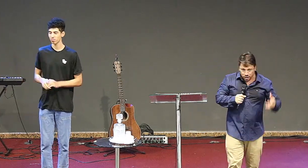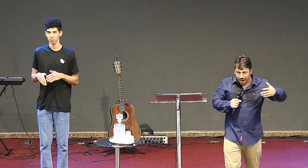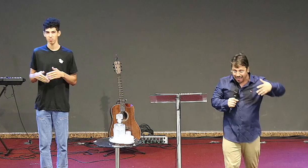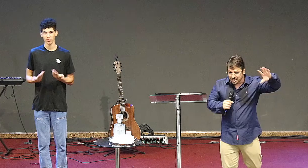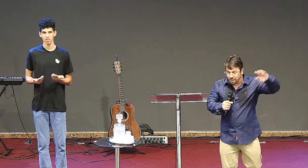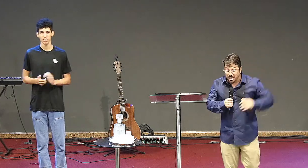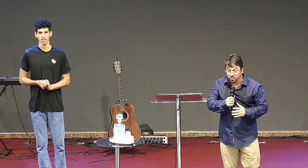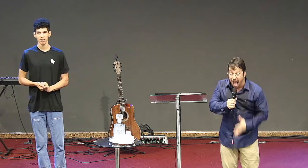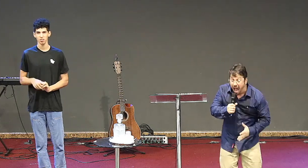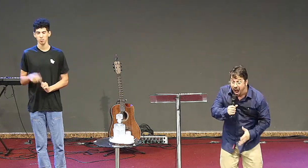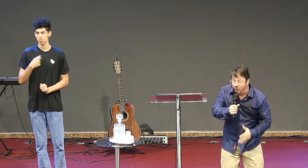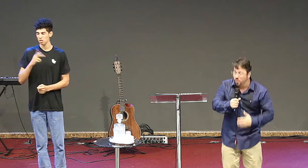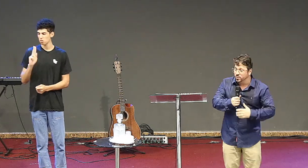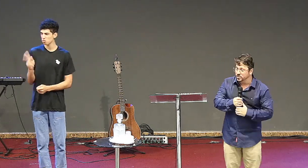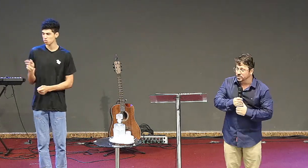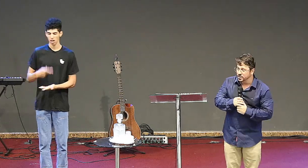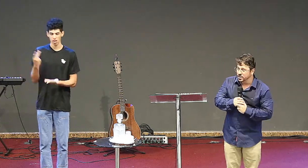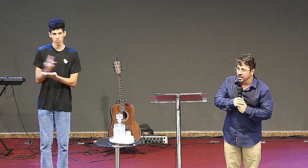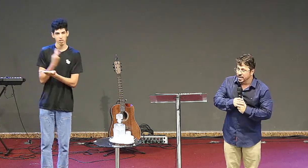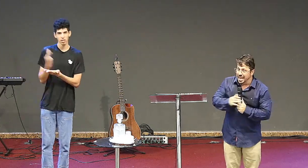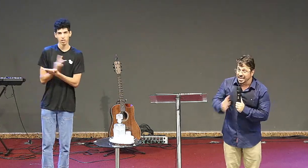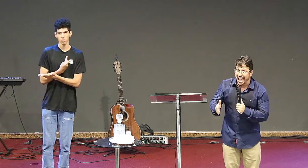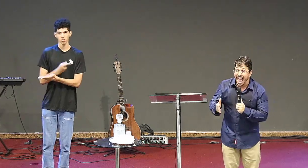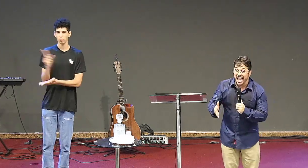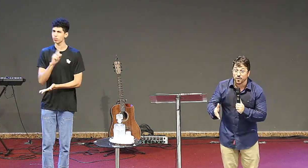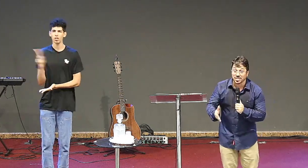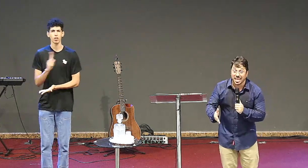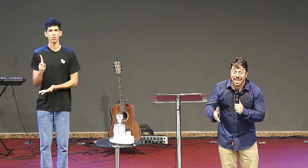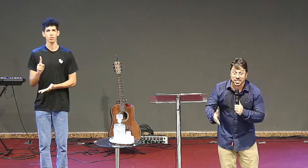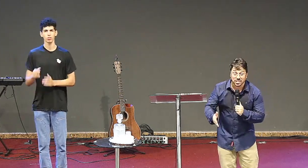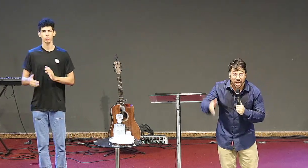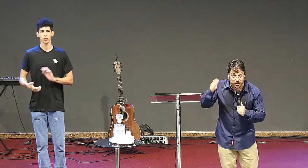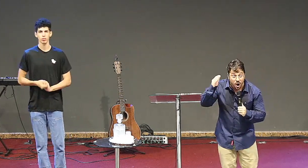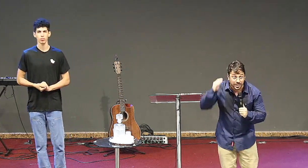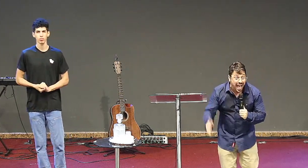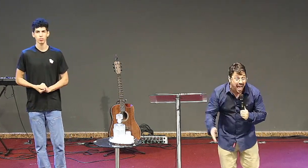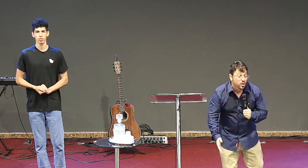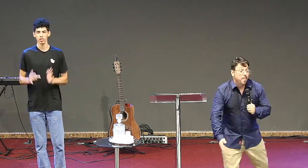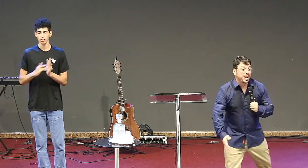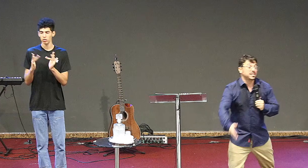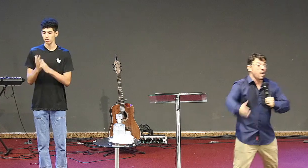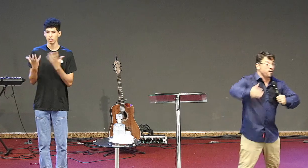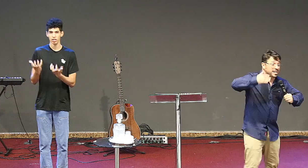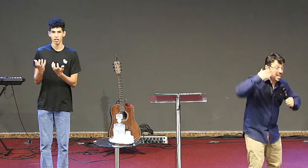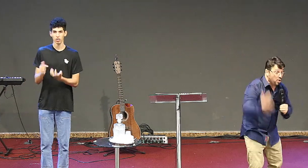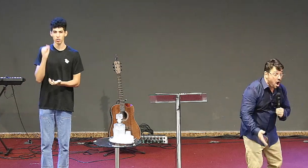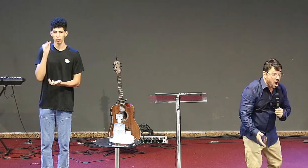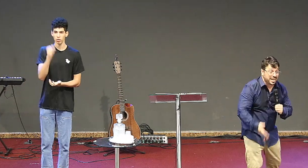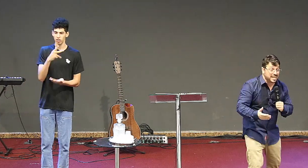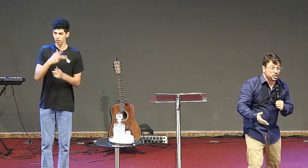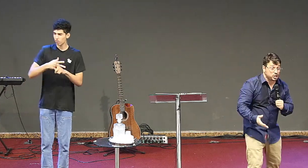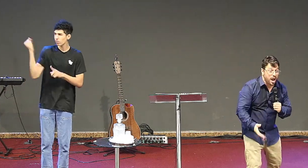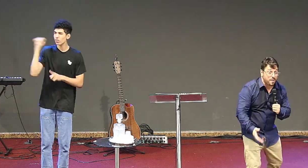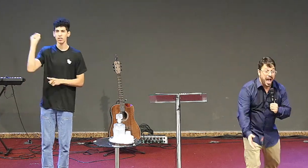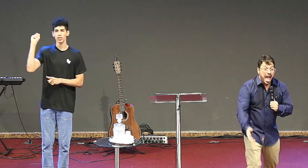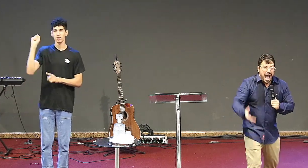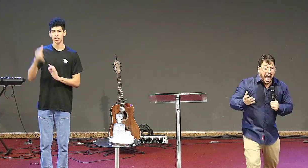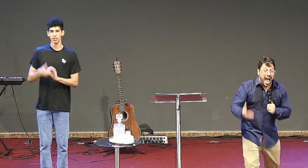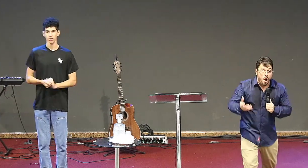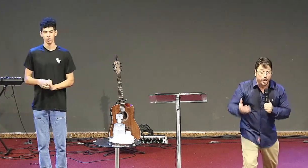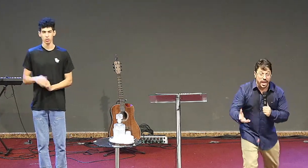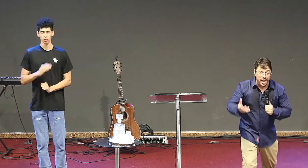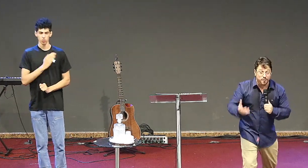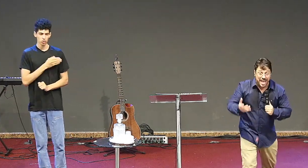eu vou continuar desse jeito não Ele quer que você deixe ser um derrotado para ser um vencedor e Ele te chama